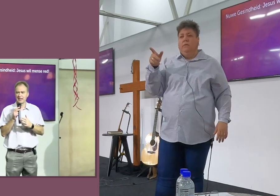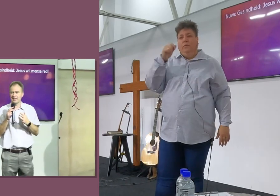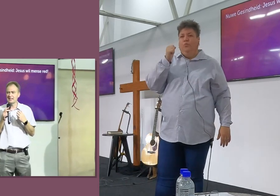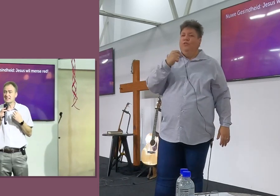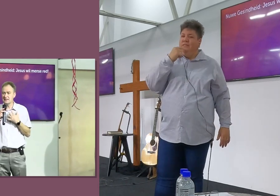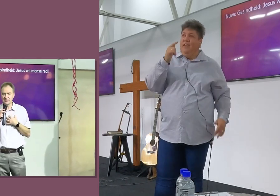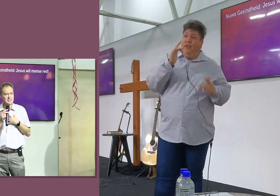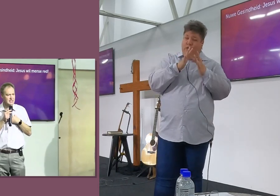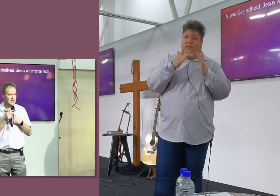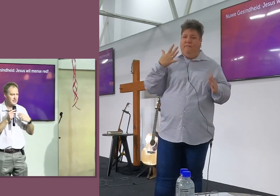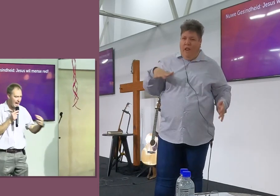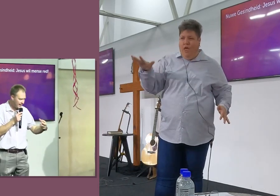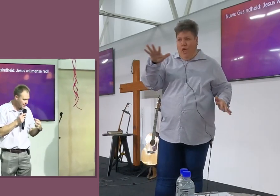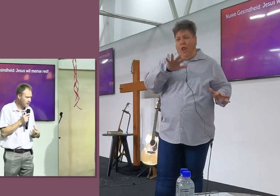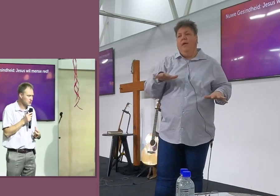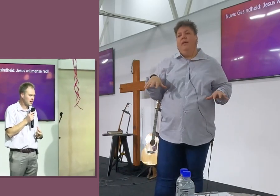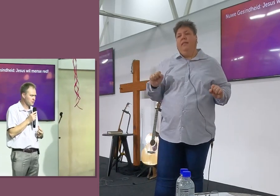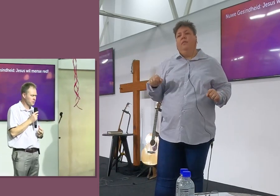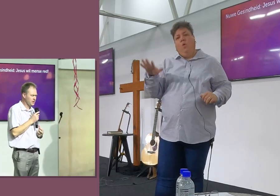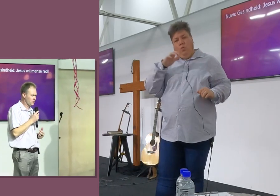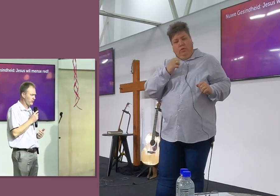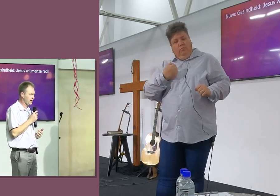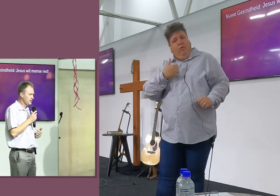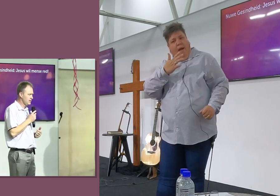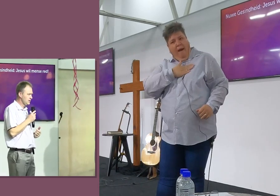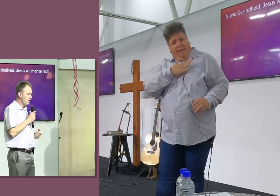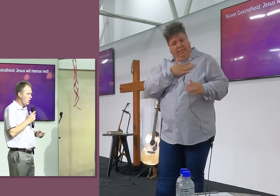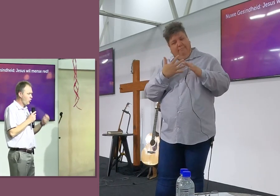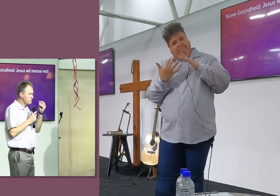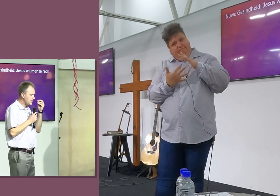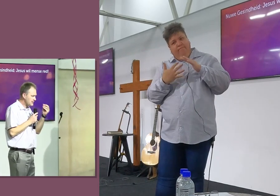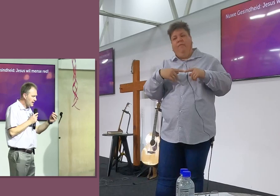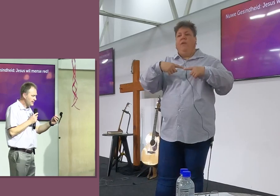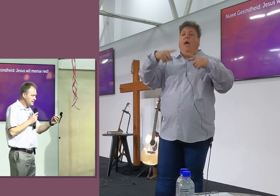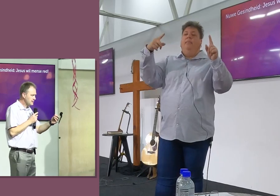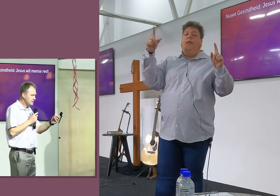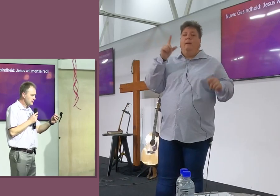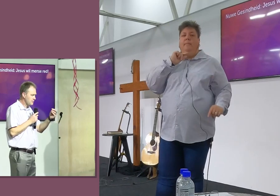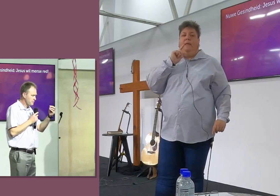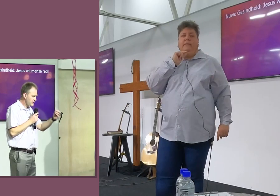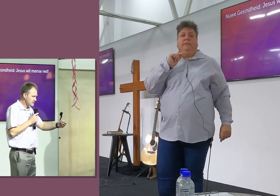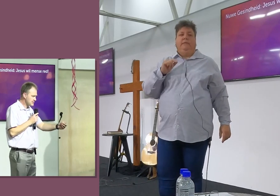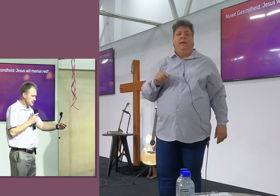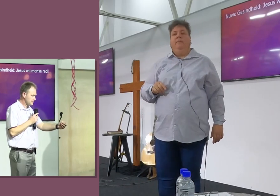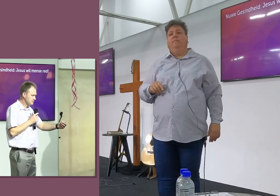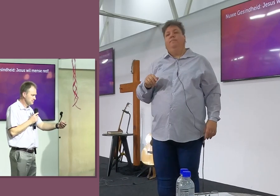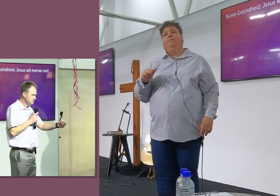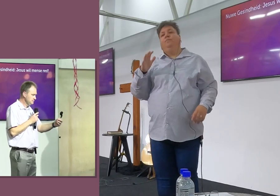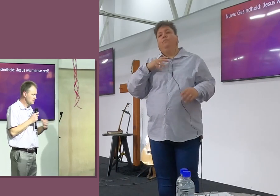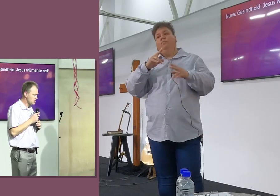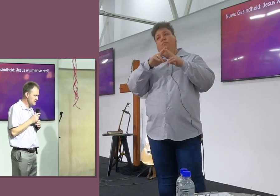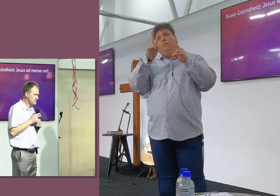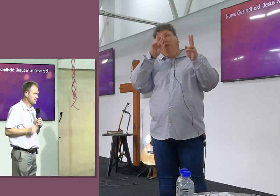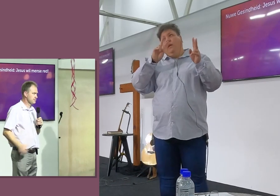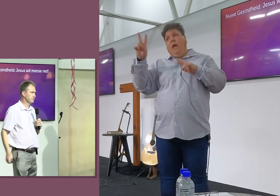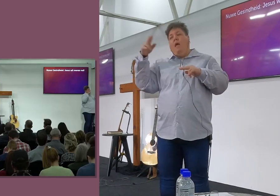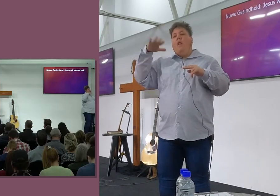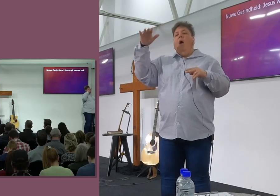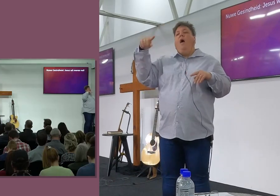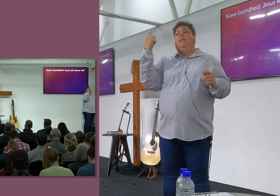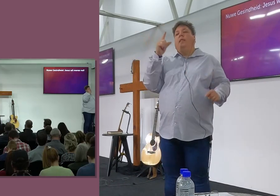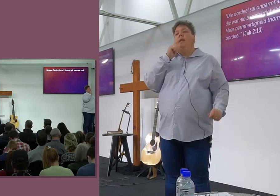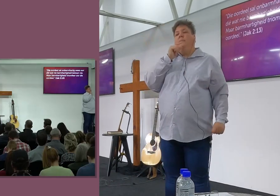hulle wil reed. En dis een nieuwe gesintheid wat ek en jy in ons hart moet begin kweek om te kyk na mense soos Jesus